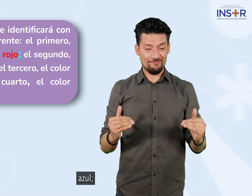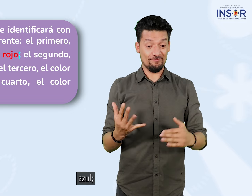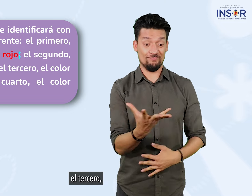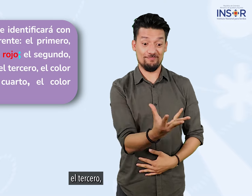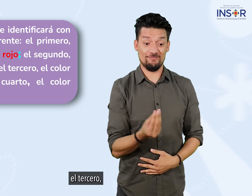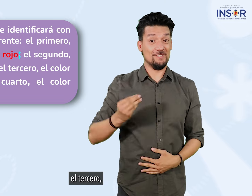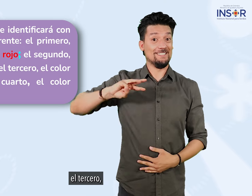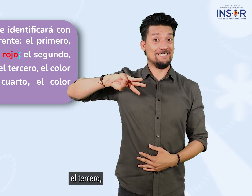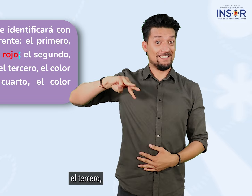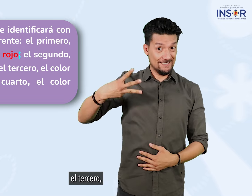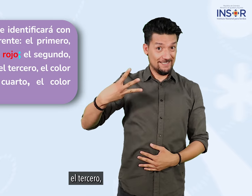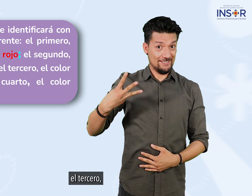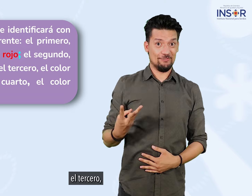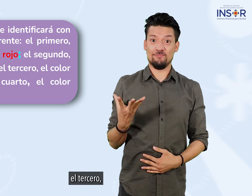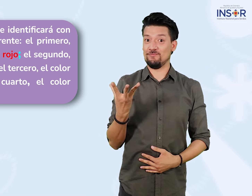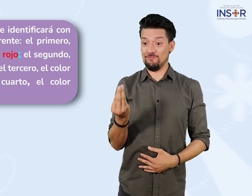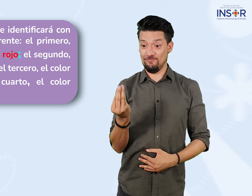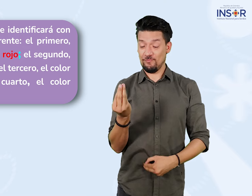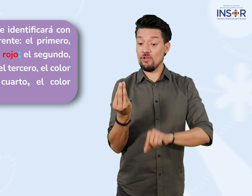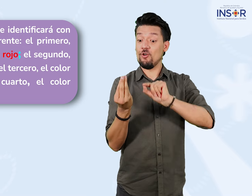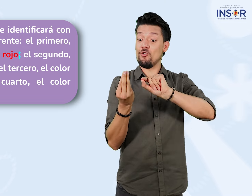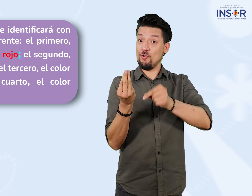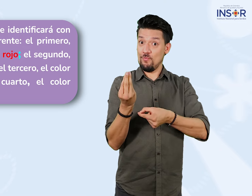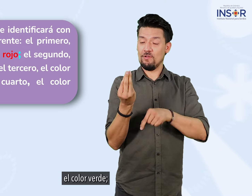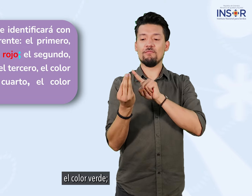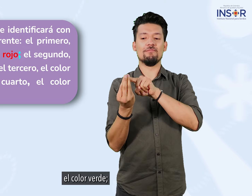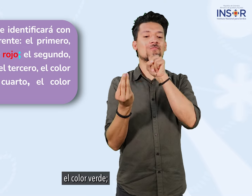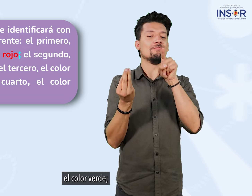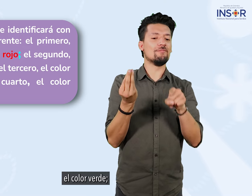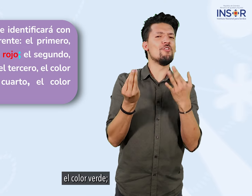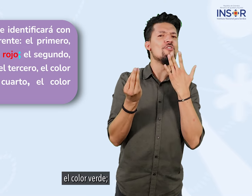el tercero el color verde